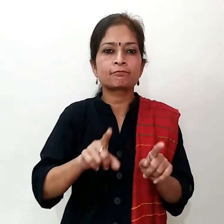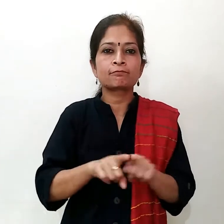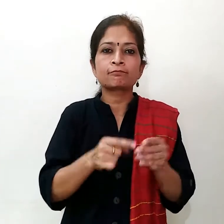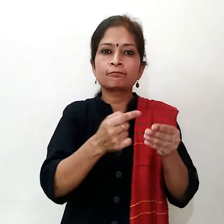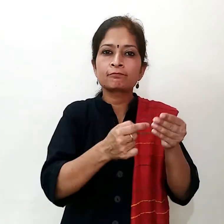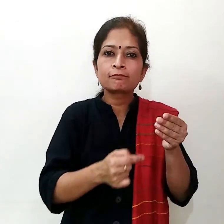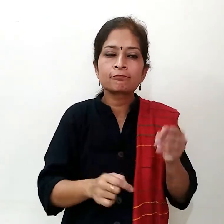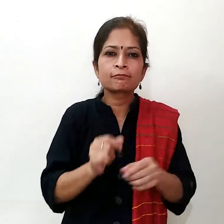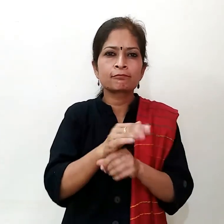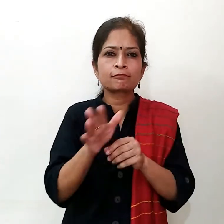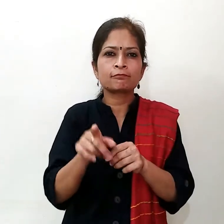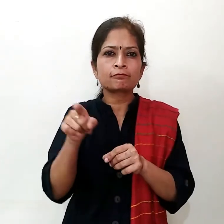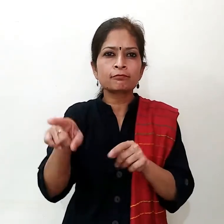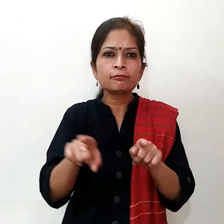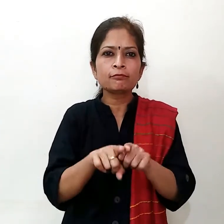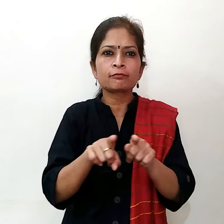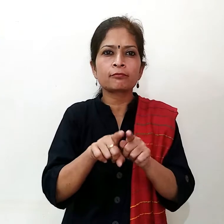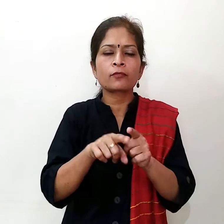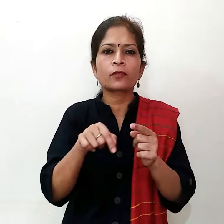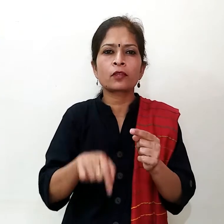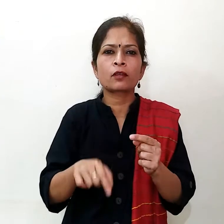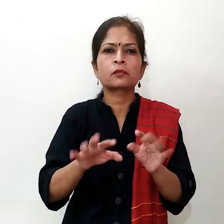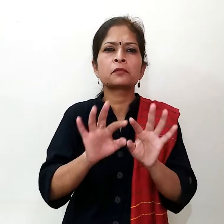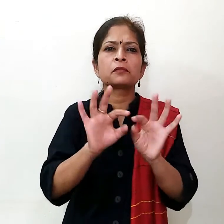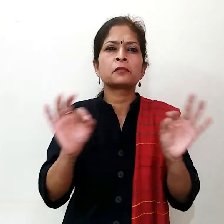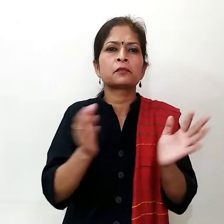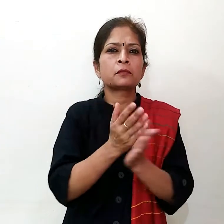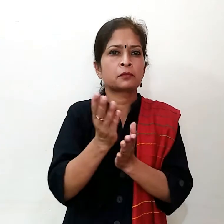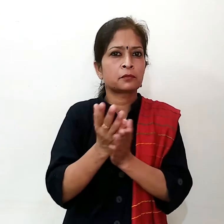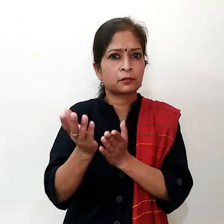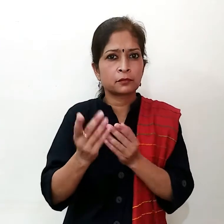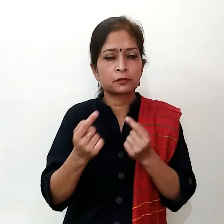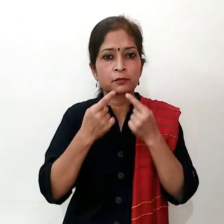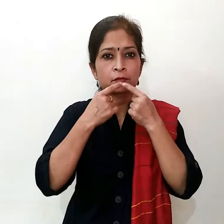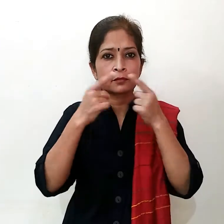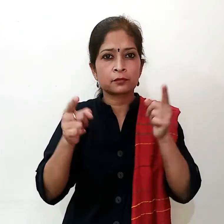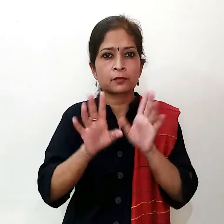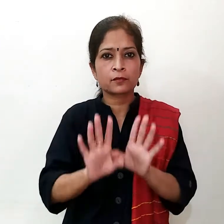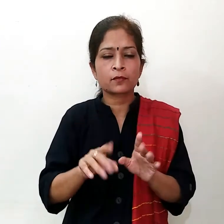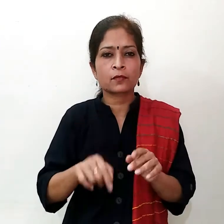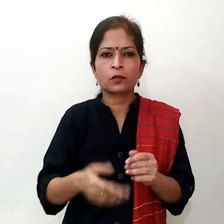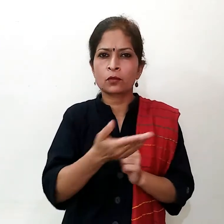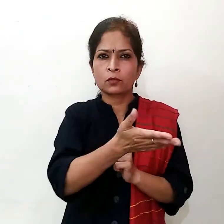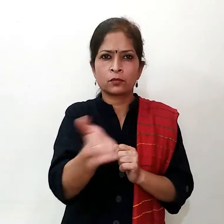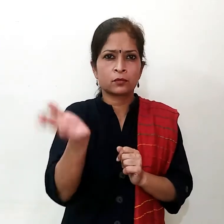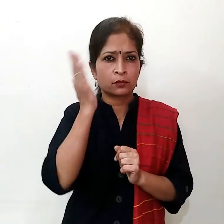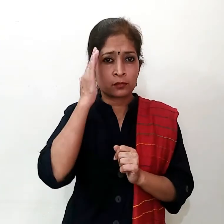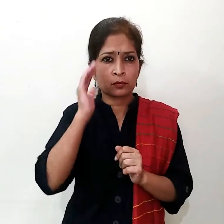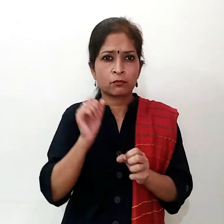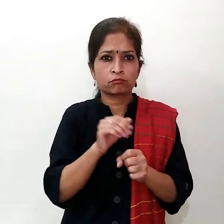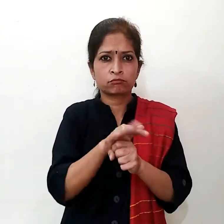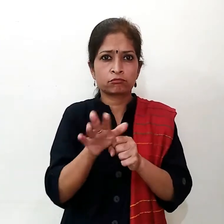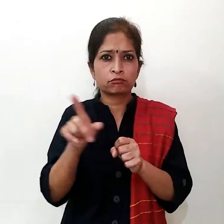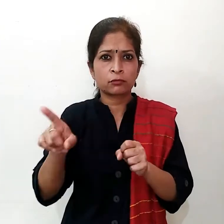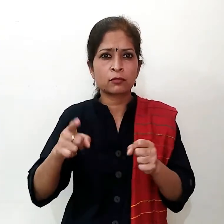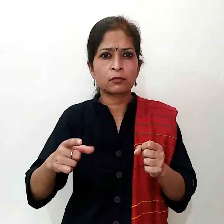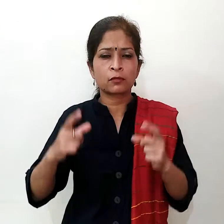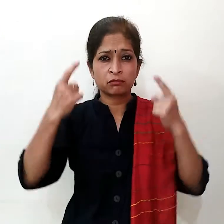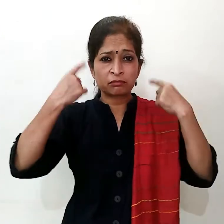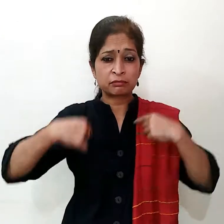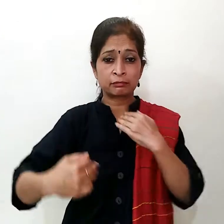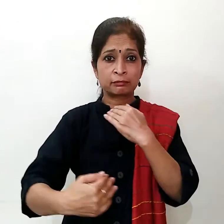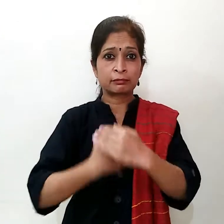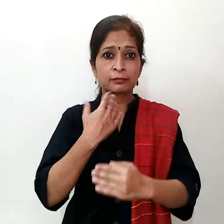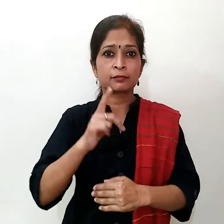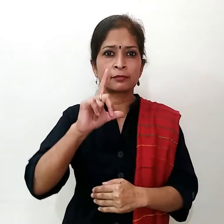बागरशी का में COVID-19 सकट के दौरान अपनी देखभाग करने के सरल घरेव उपाई भी बताई के जैसा कि आम लोगों गयात है कि करोना वाइरस हमारे